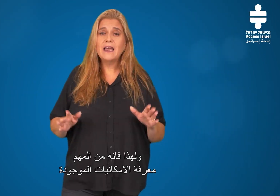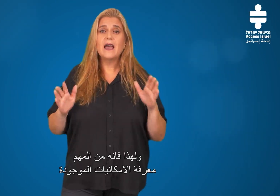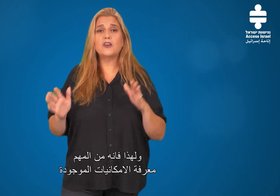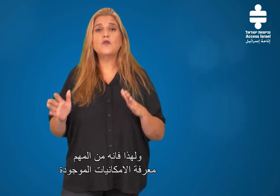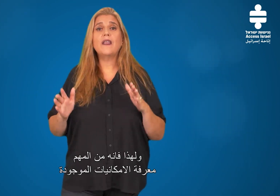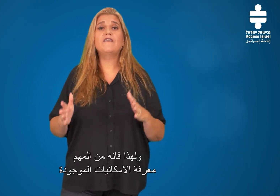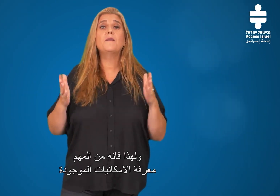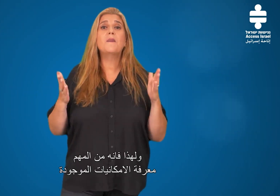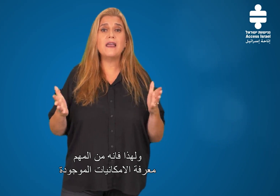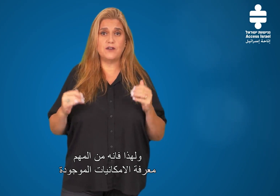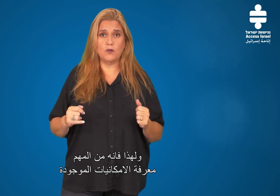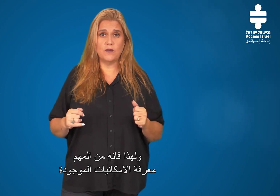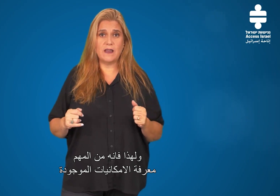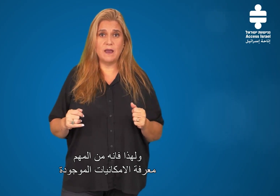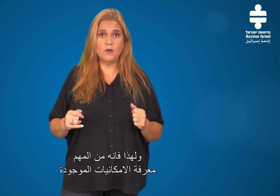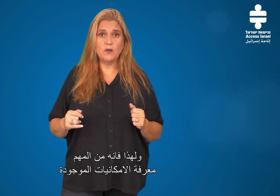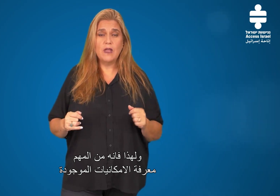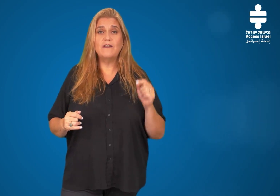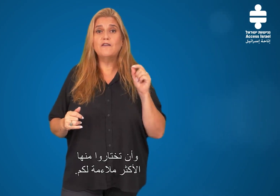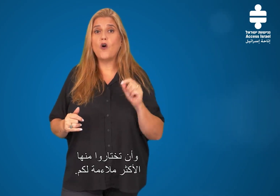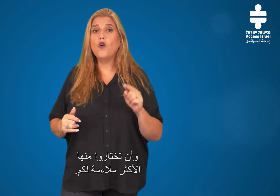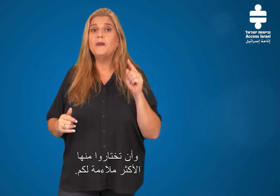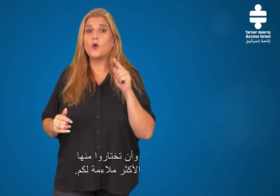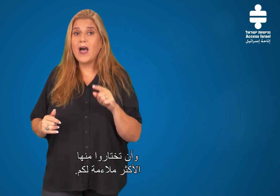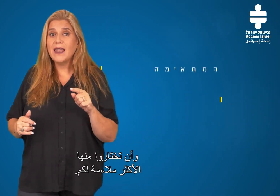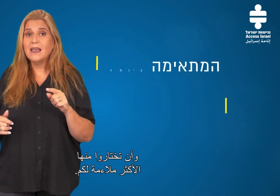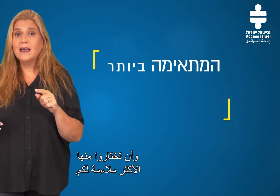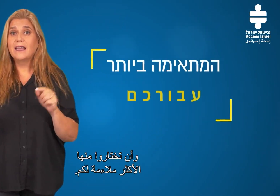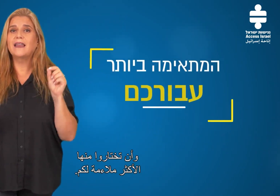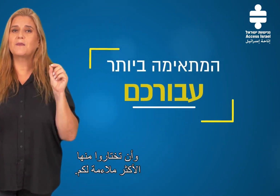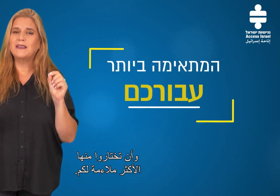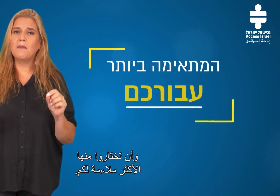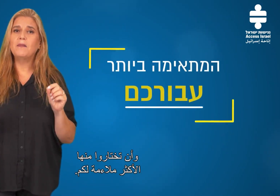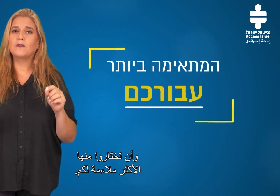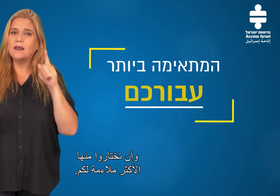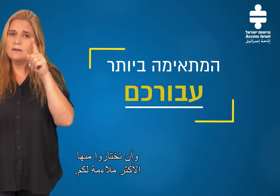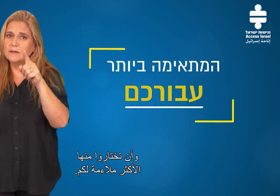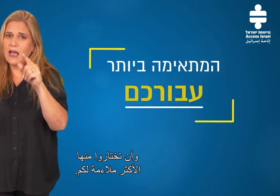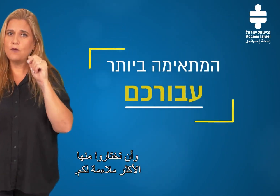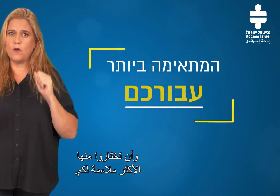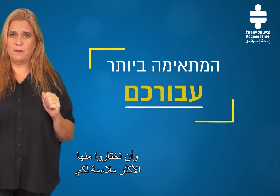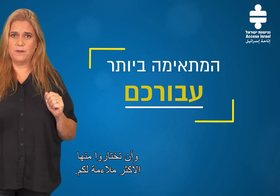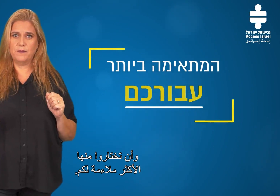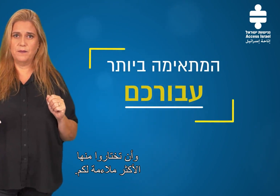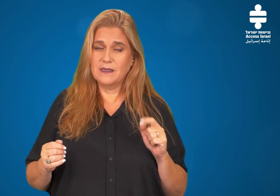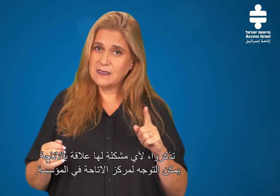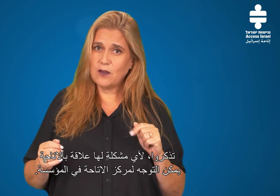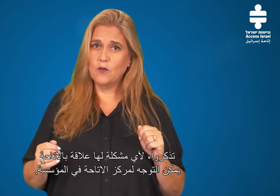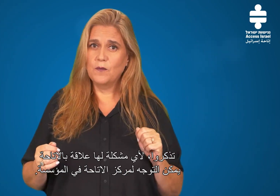חשוב להבין מה האפשרויות הקיימות ולבחור מתוכן את המתאימה ביותר עבורכם. זכרו,